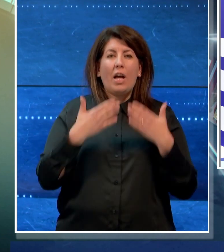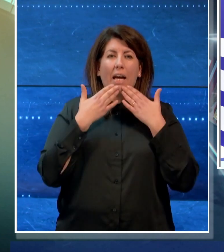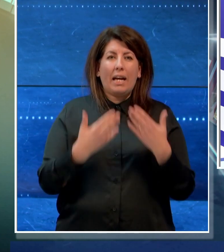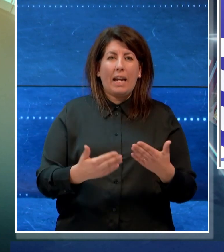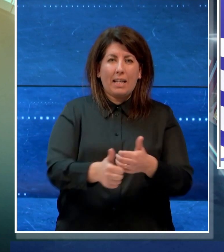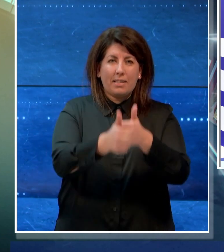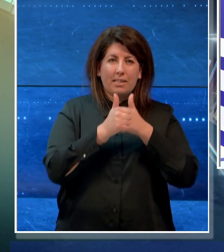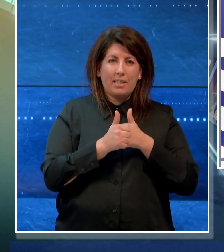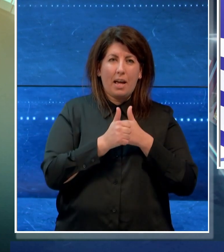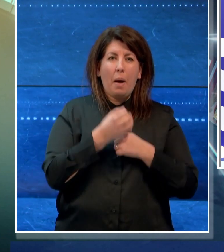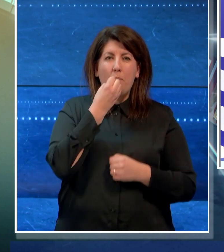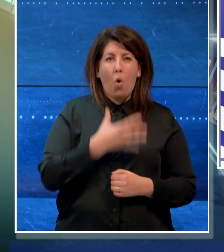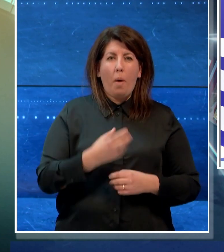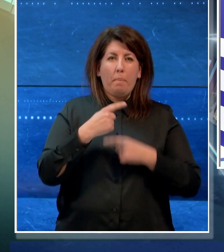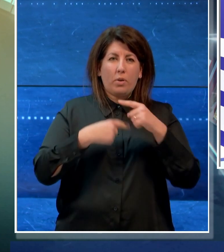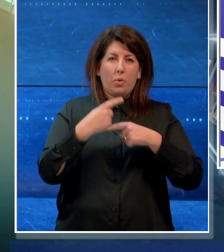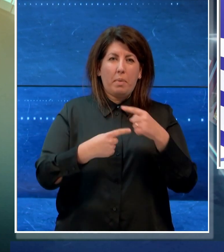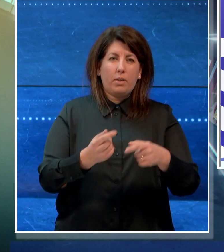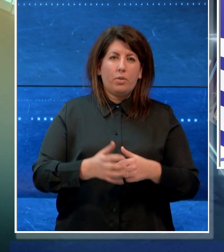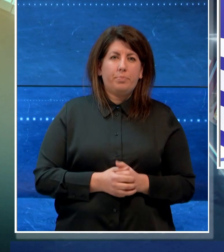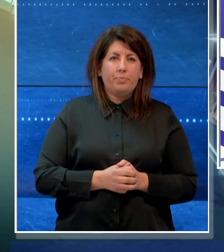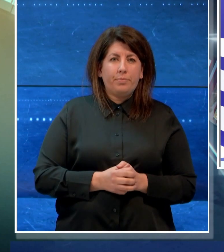per averci seguito, buon proseguimento.